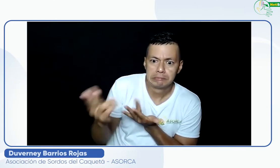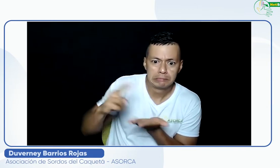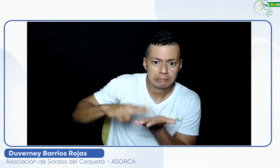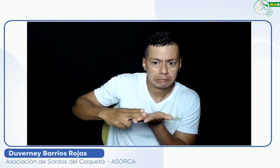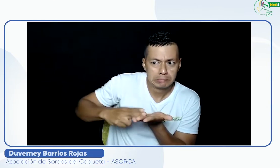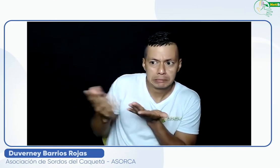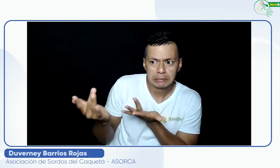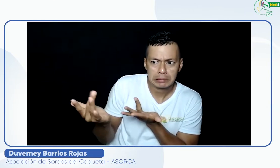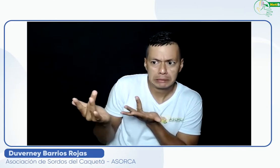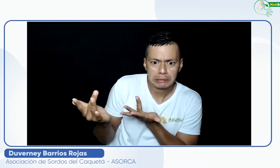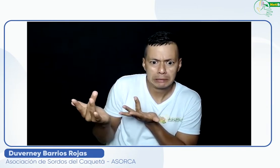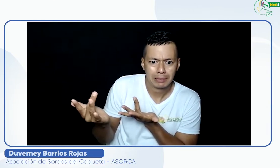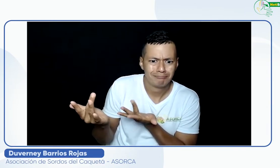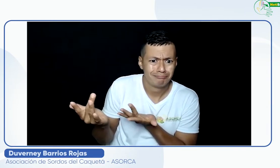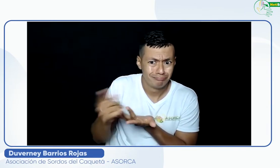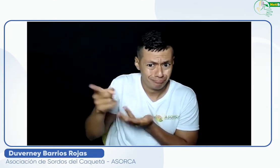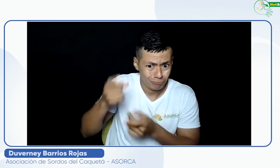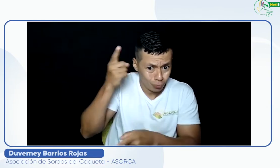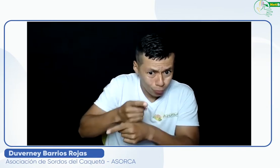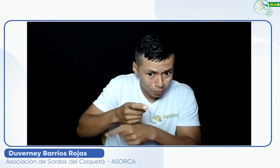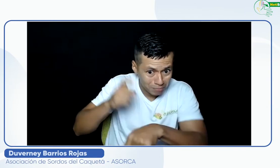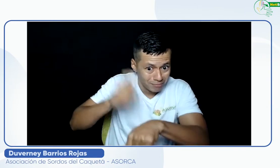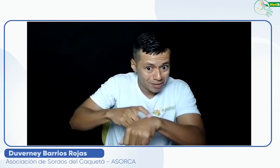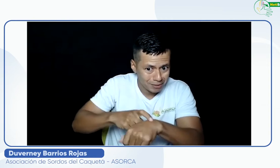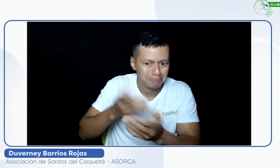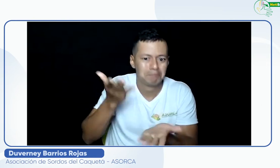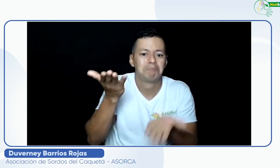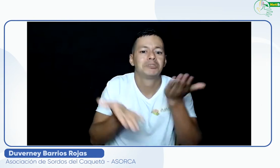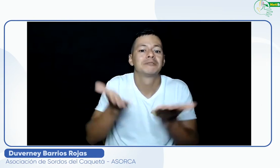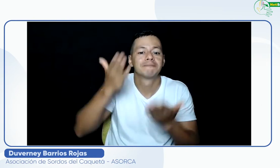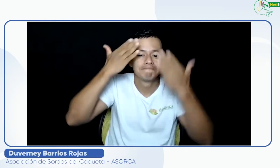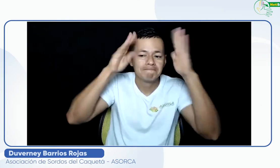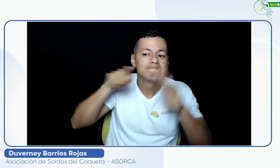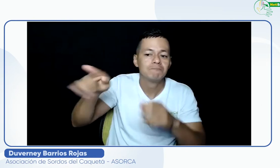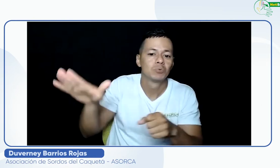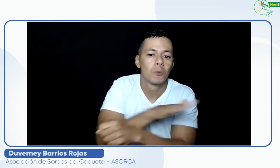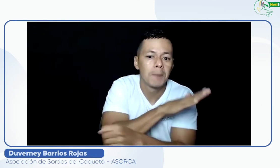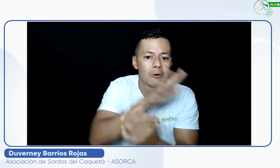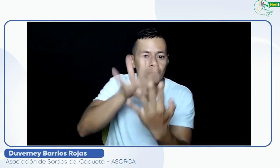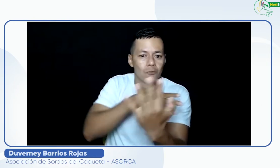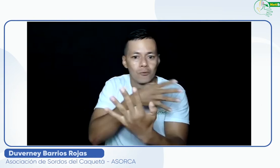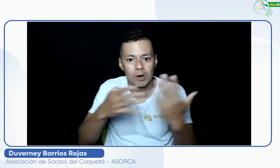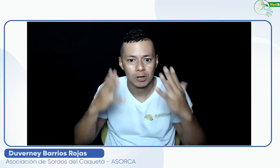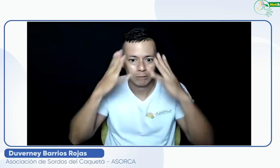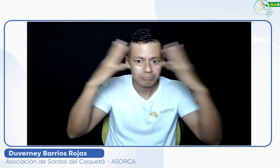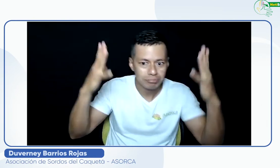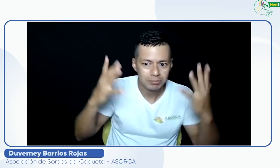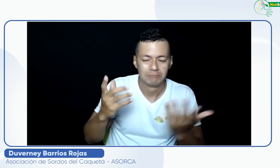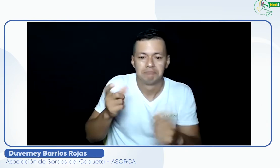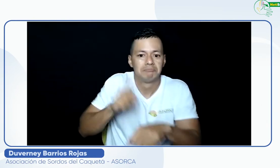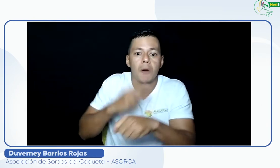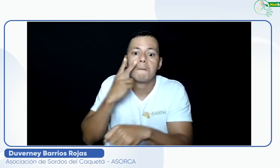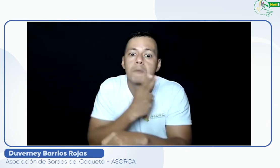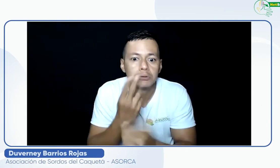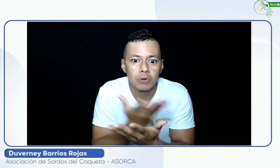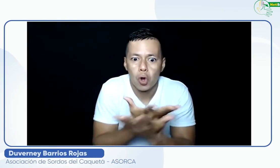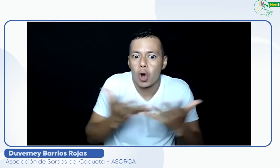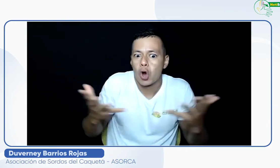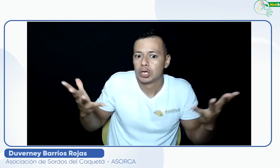intérprete está ocupado, dependemos de sus horarios y compromisos y decirle al funcionario que espere mientras llega el intérprete creo que no es una